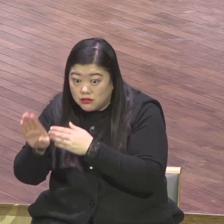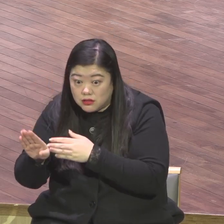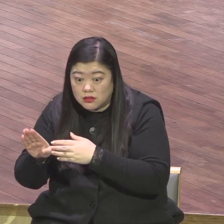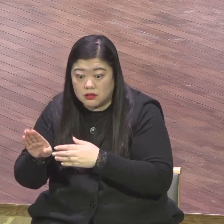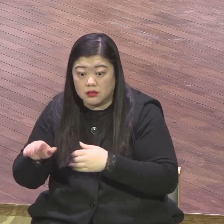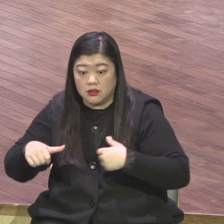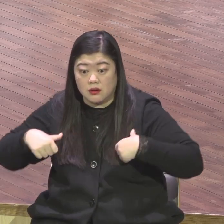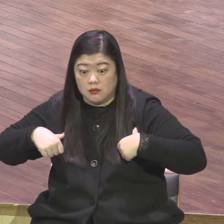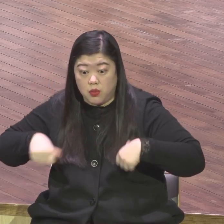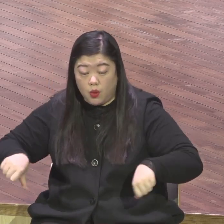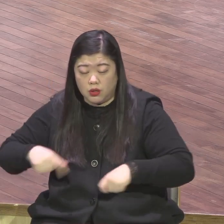않는 것이 하나도 없어요 지금까지